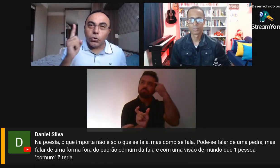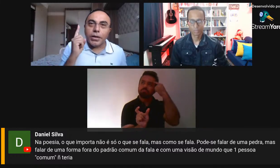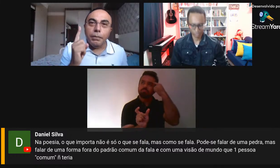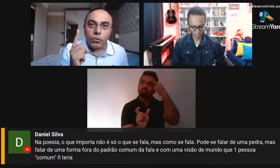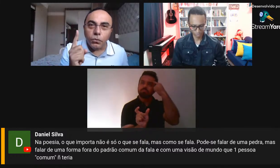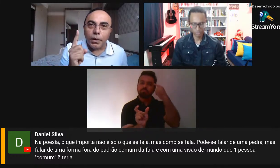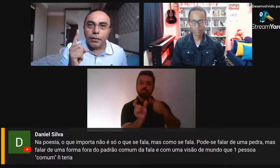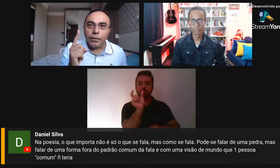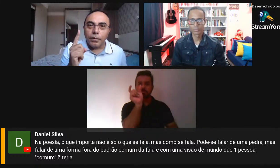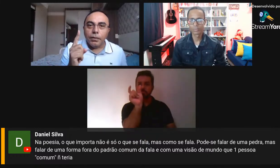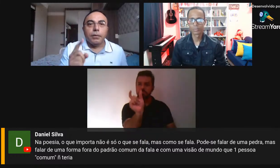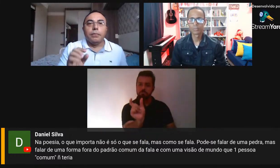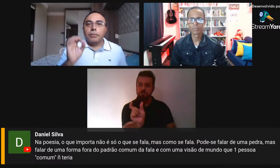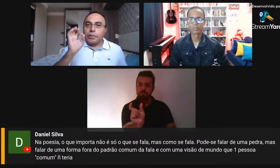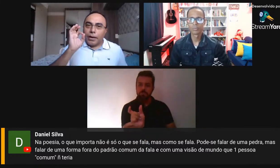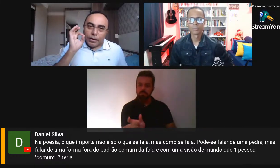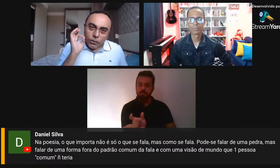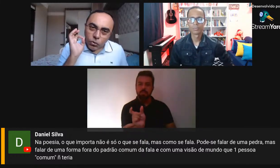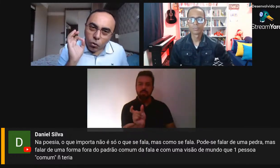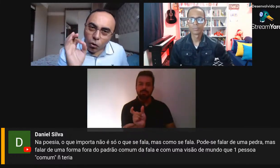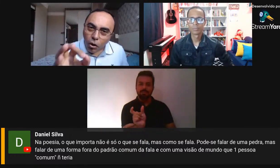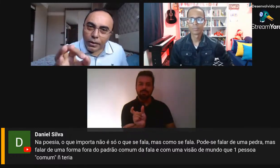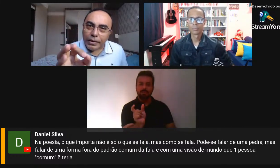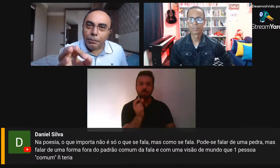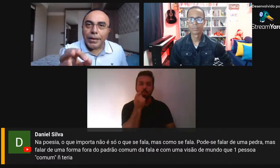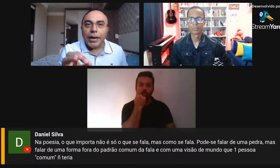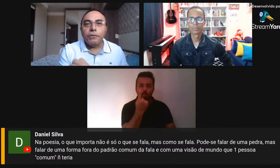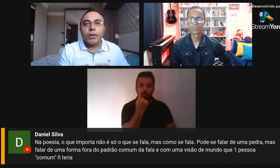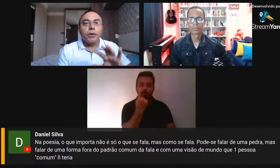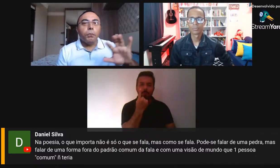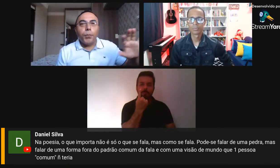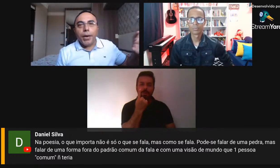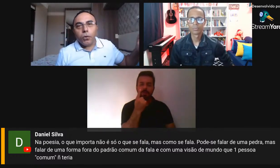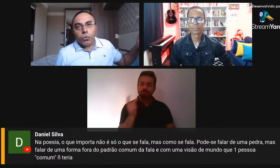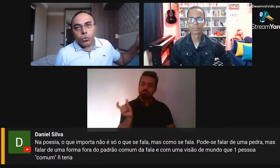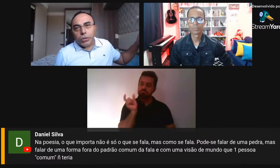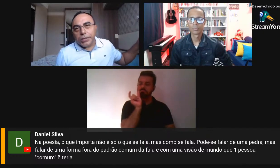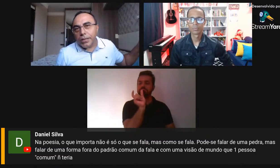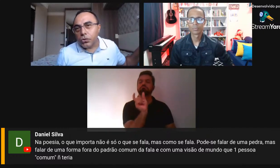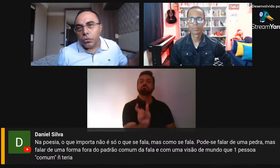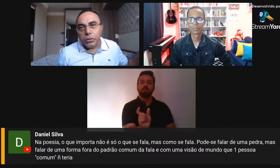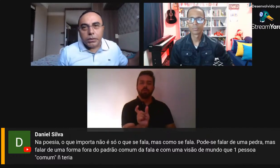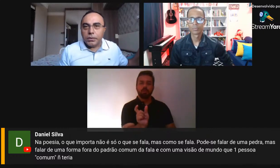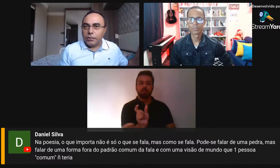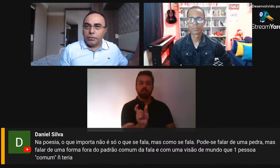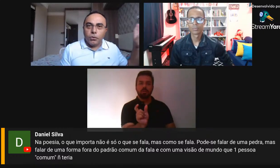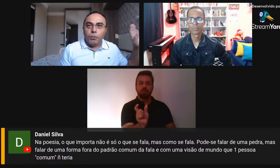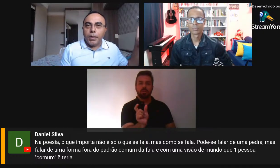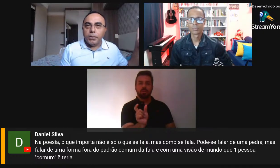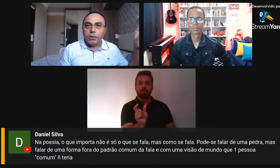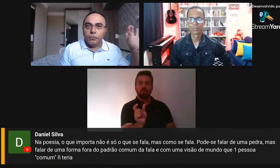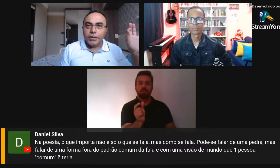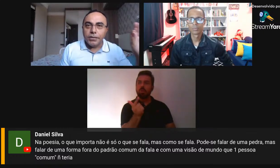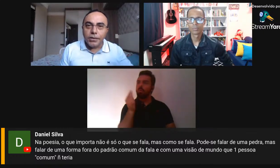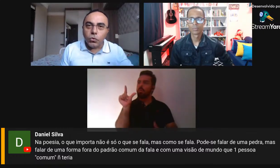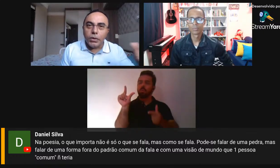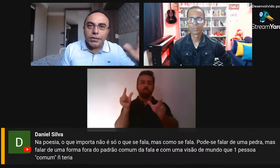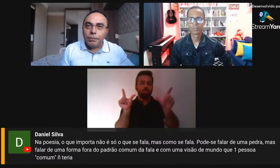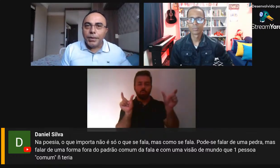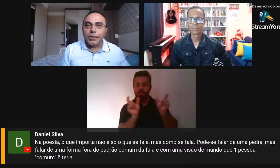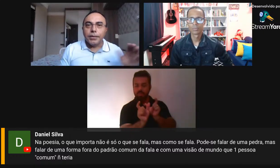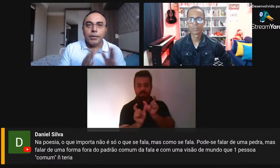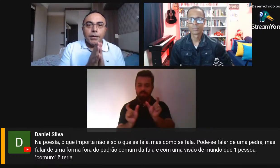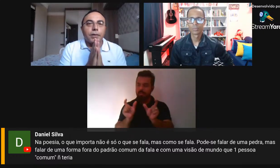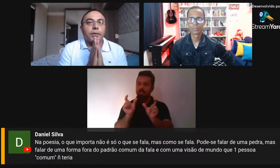uma, só cabe uma. Quando eu coloco aquela palavra, eu perco todas as outras. Eu perdi. Fazer